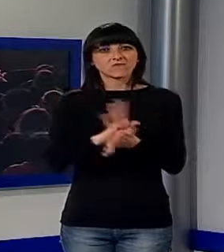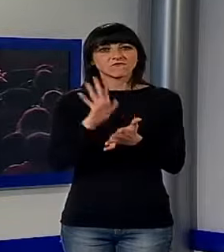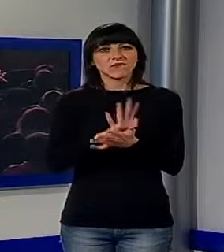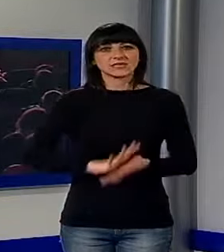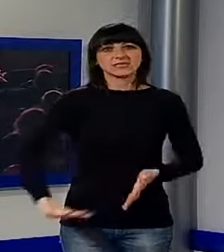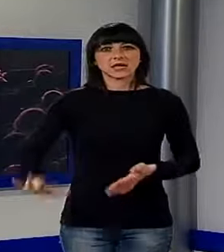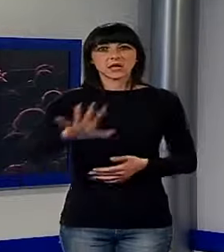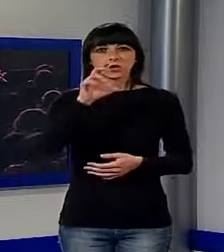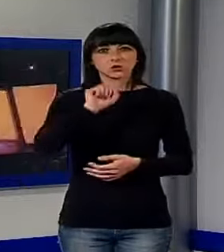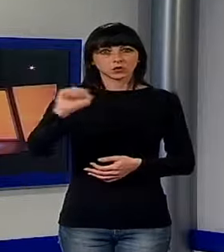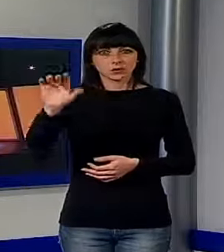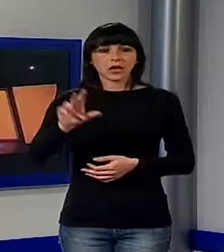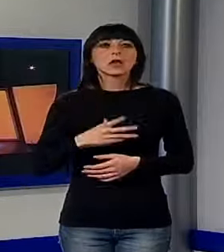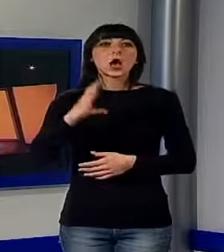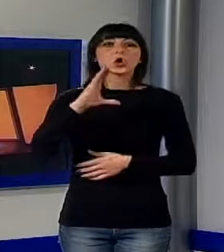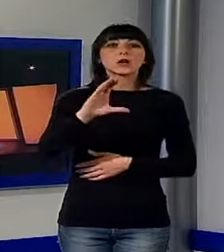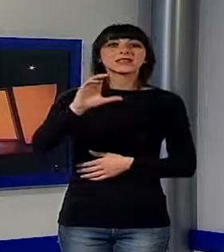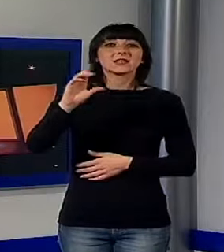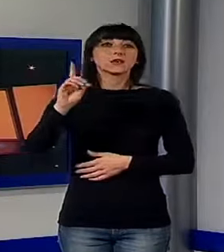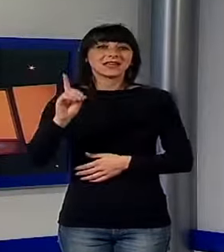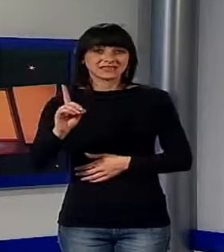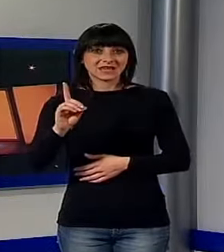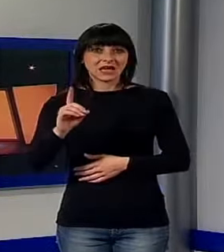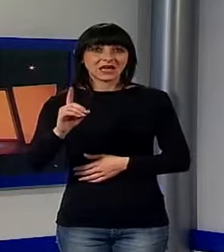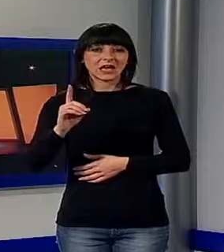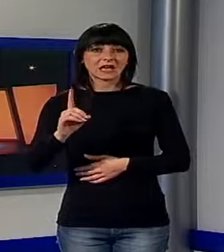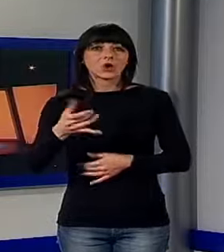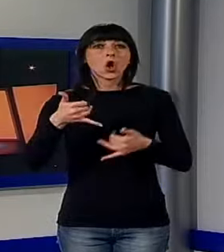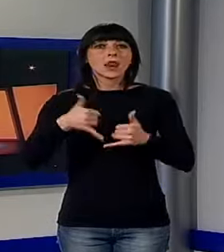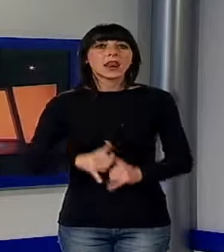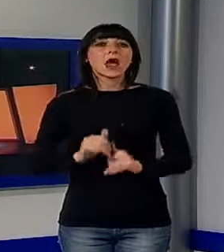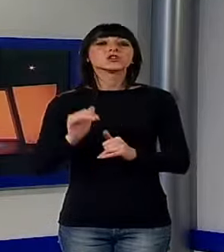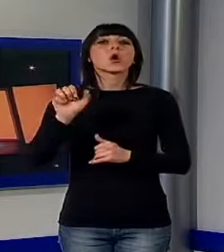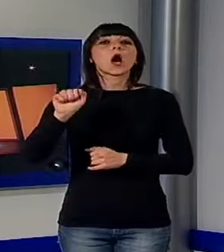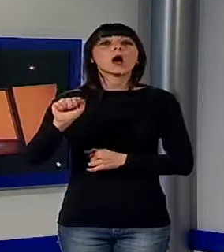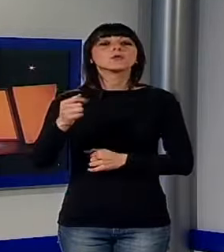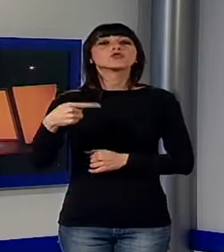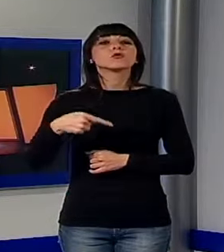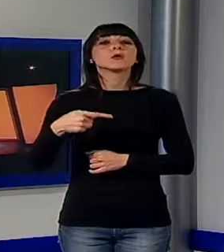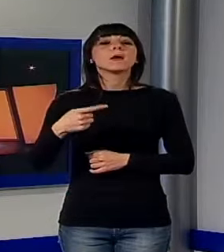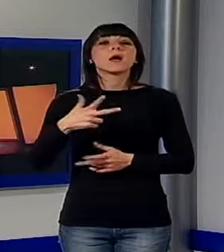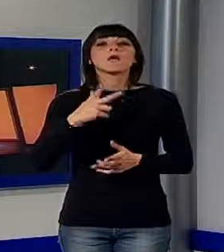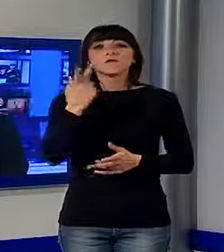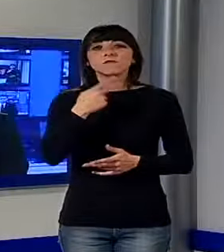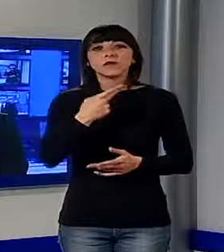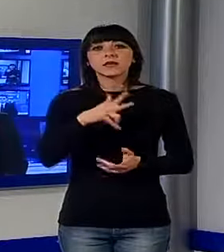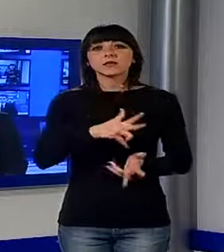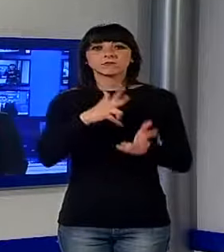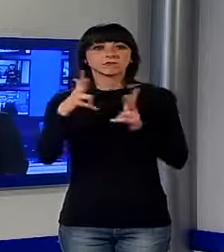Corradino da Scagno, nato a Popoli, in Abruzzo, ma trapiantato a Pisa, è ormai considerato un grande toscano.